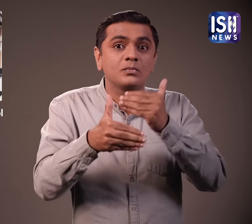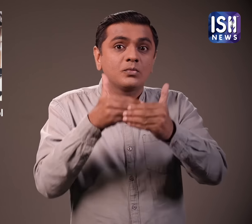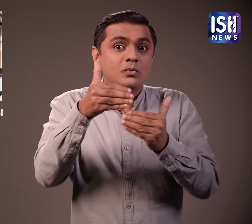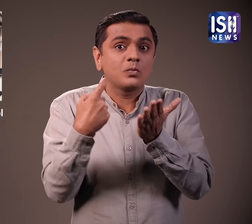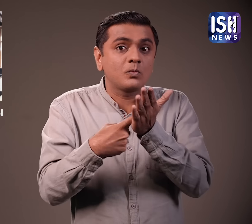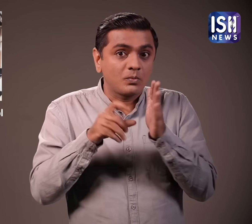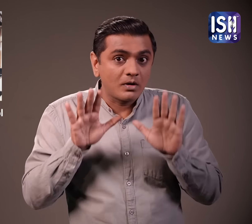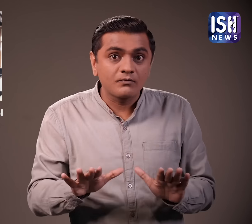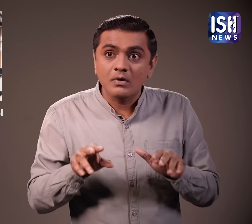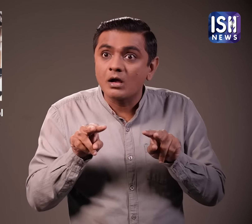पाएंगे एक प्रक्रिया है